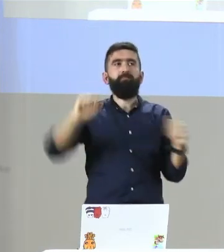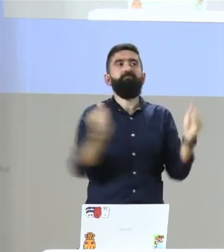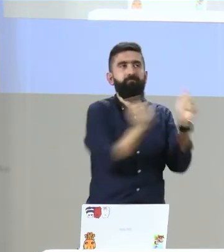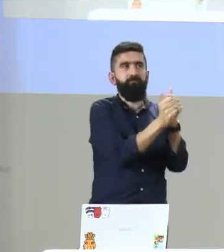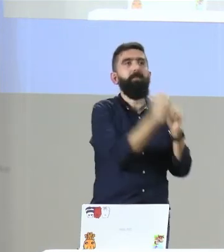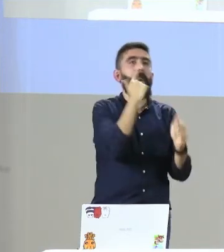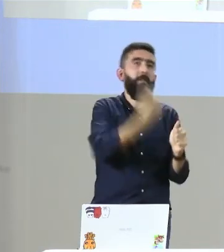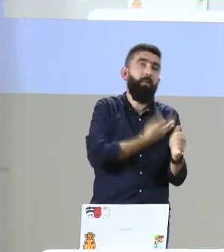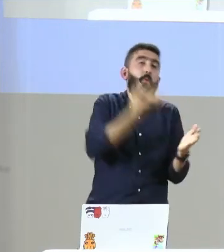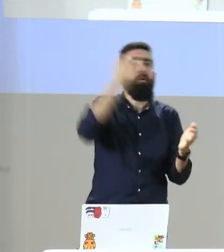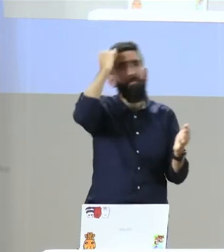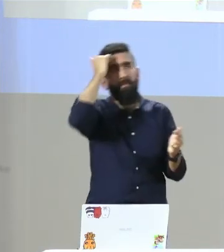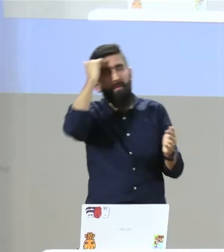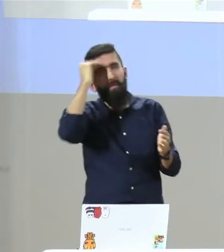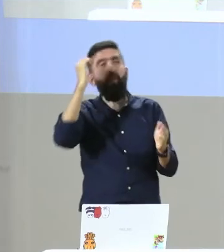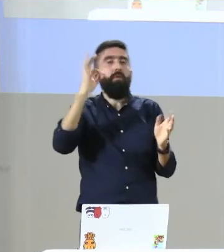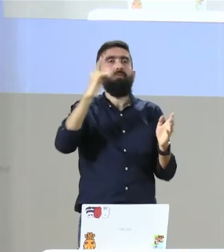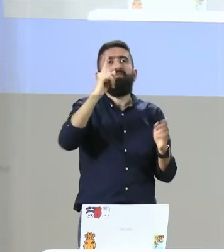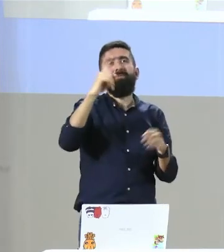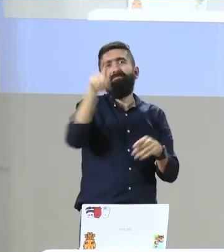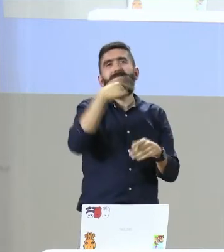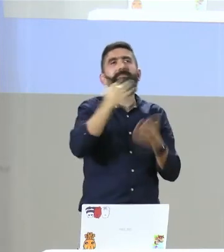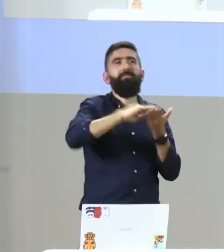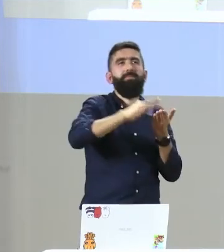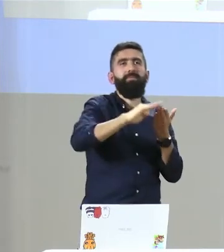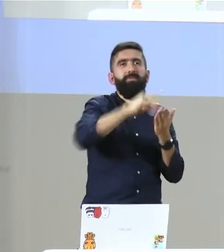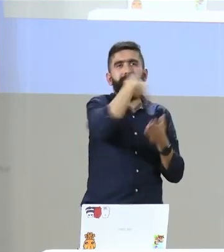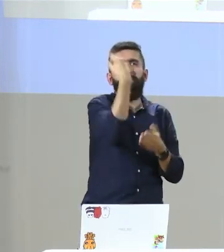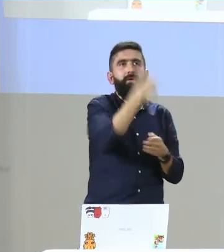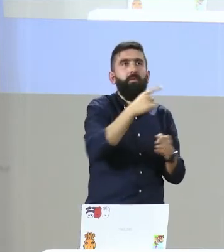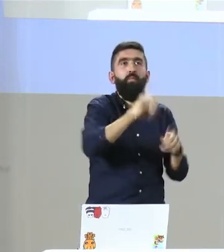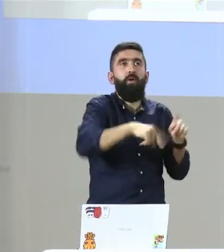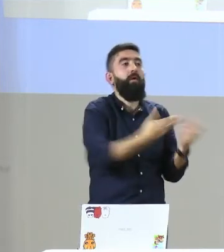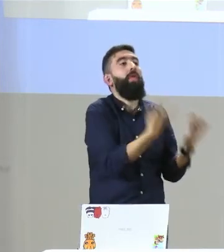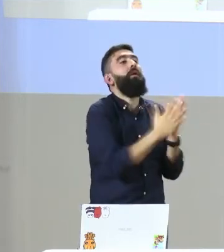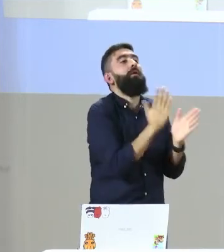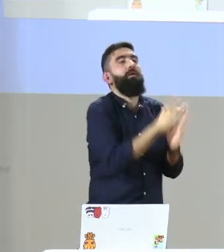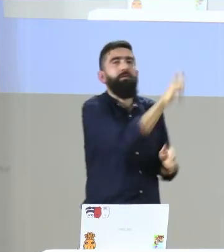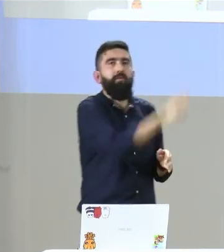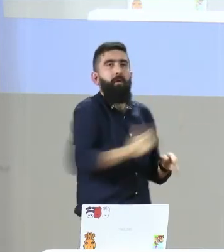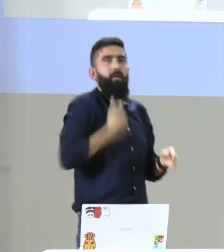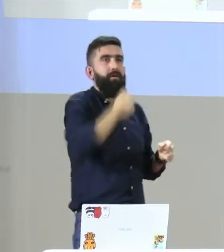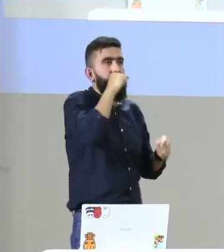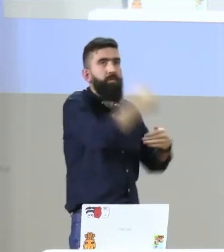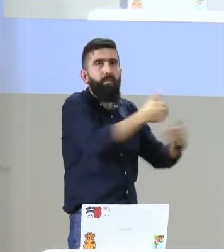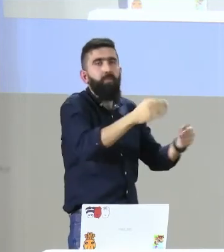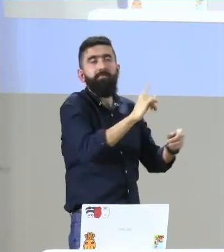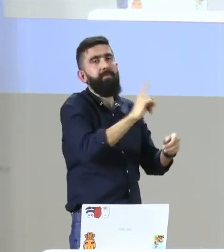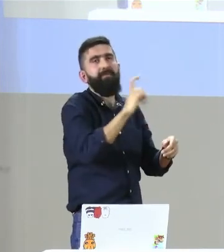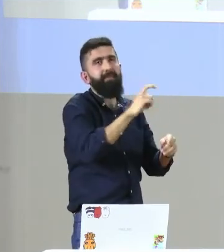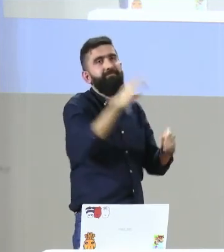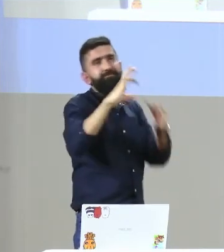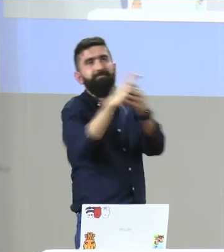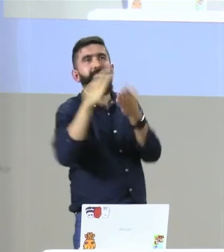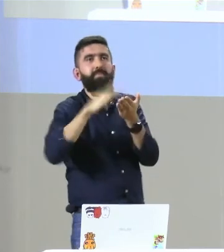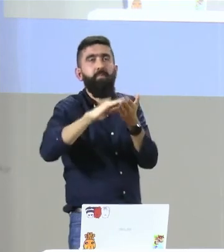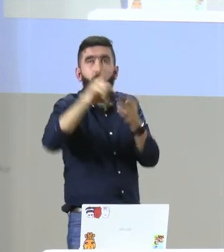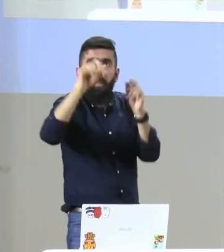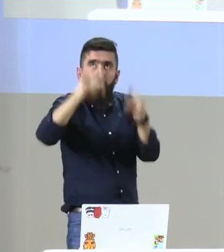Los jóvenes sordos que son menores de edad, la idea es que estén acompañados y adicionalmente nos deben firmar la